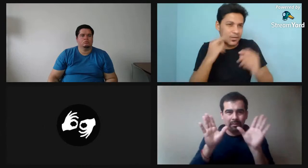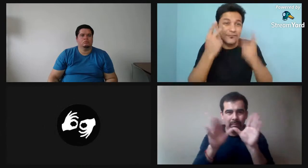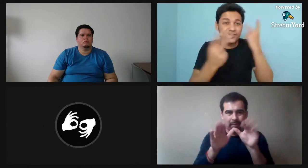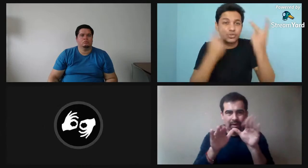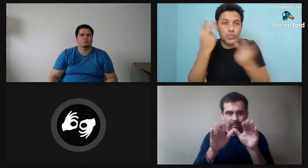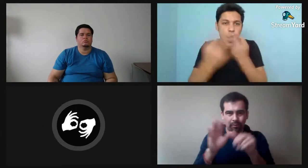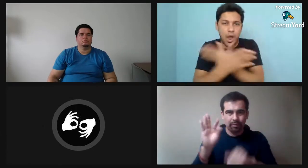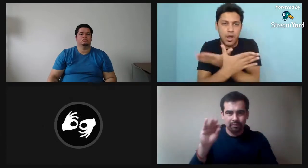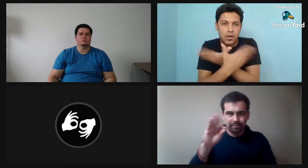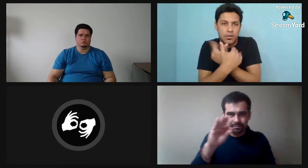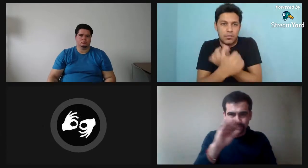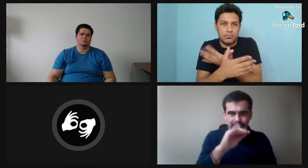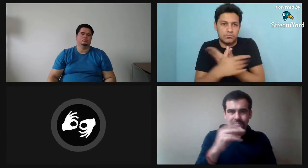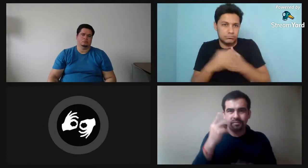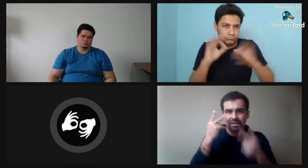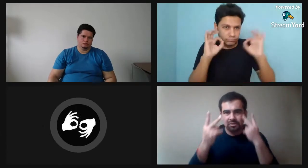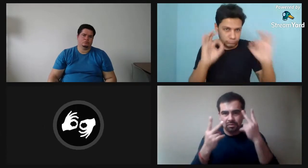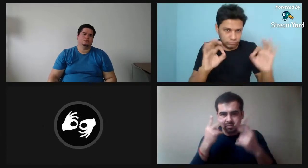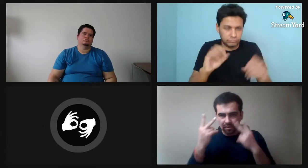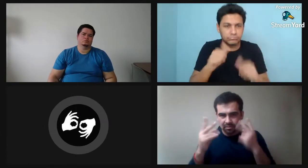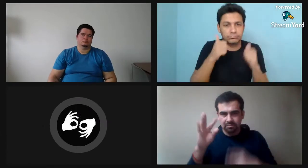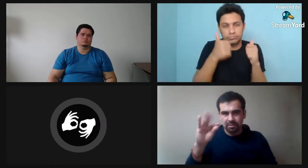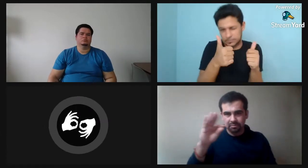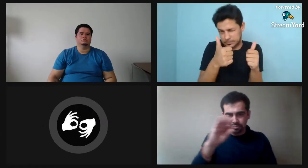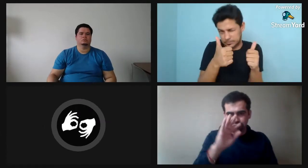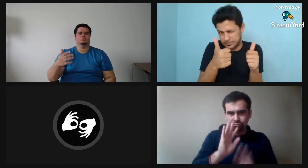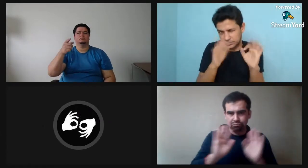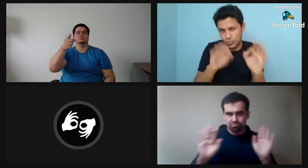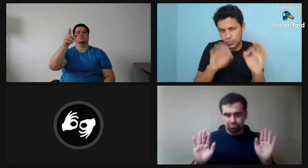Acá, por ejemplo, aparece una imagen Donde hay una mariposa.